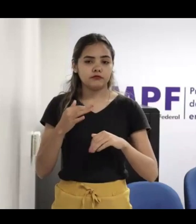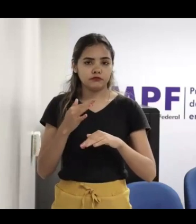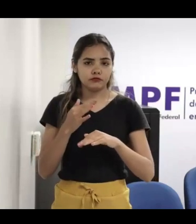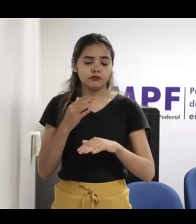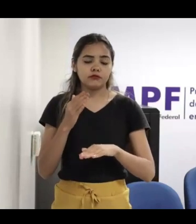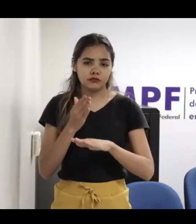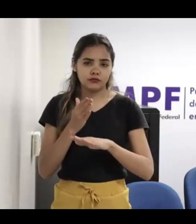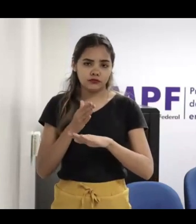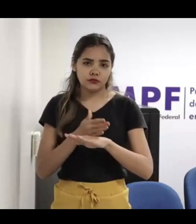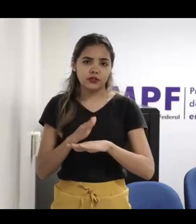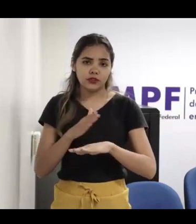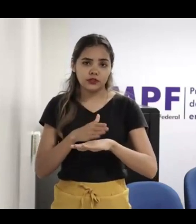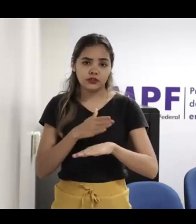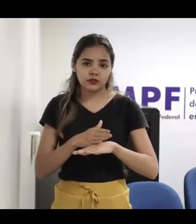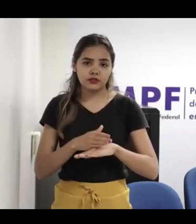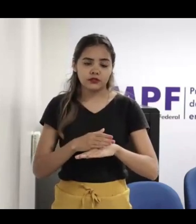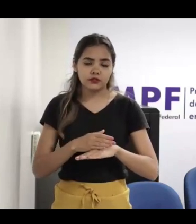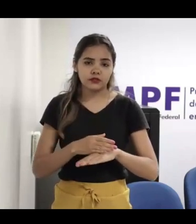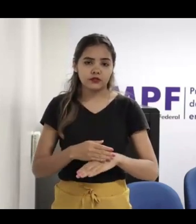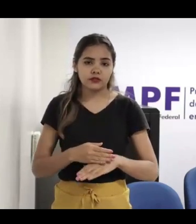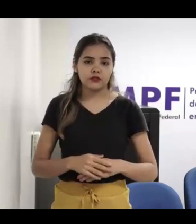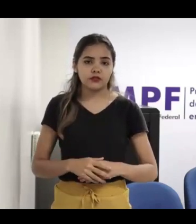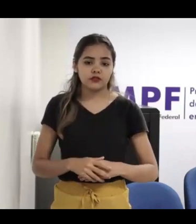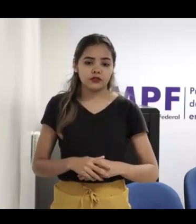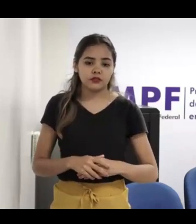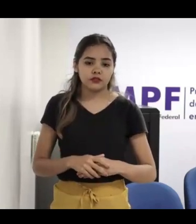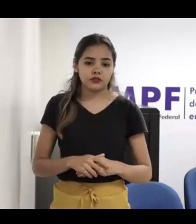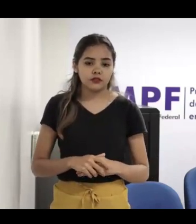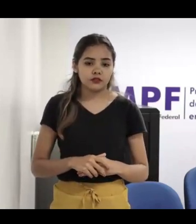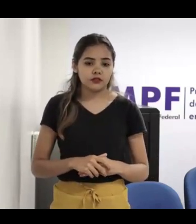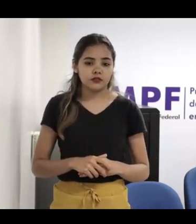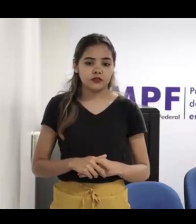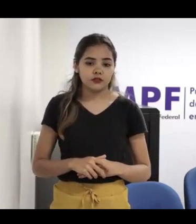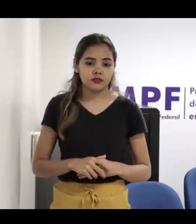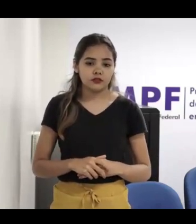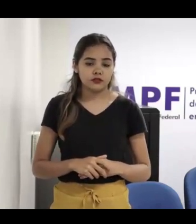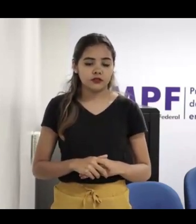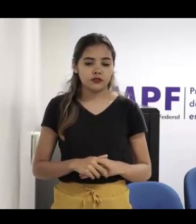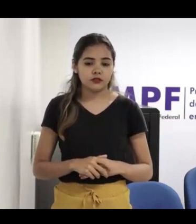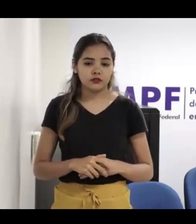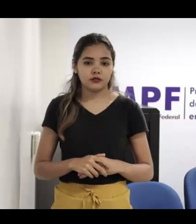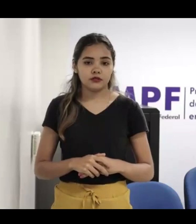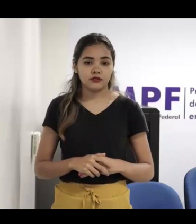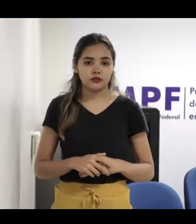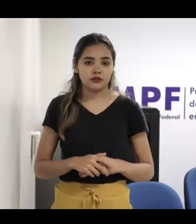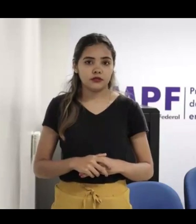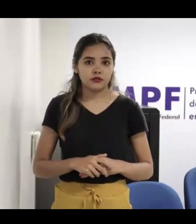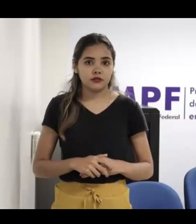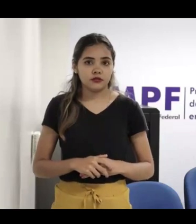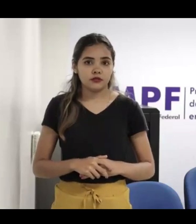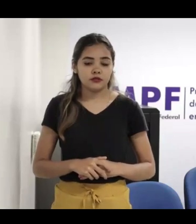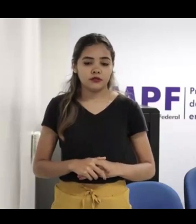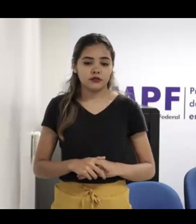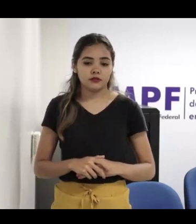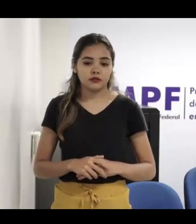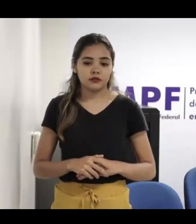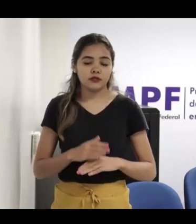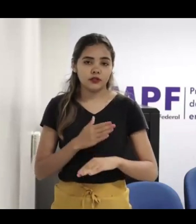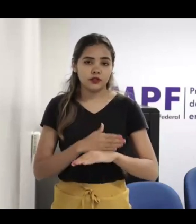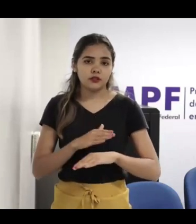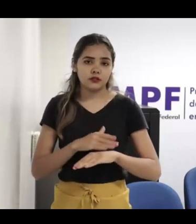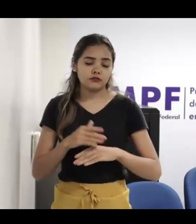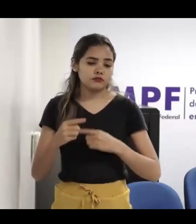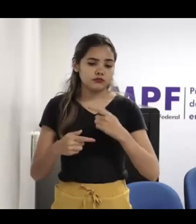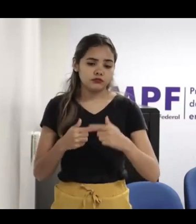aqui hoje, ele propicia isso, essa discussão. Eu acredito que, acho que anteontem,